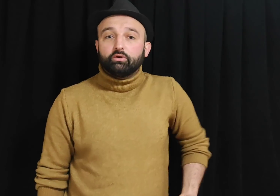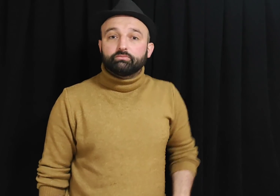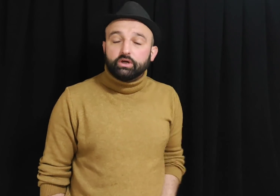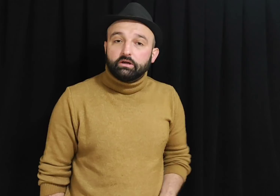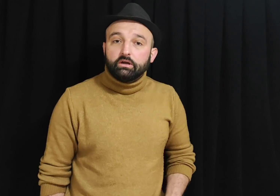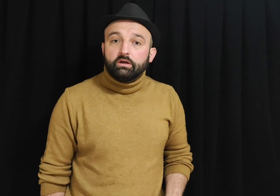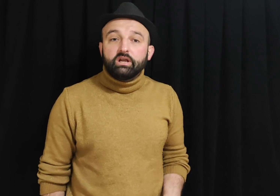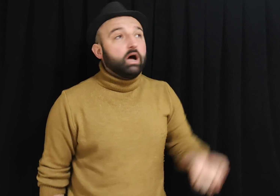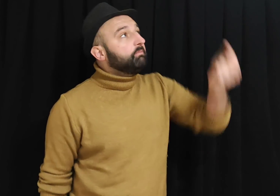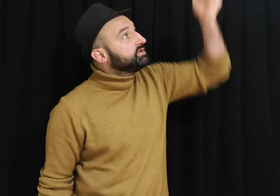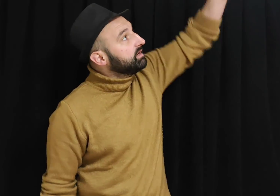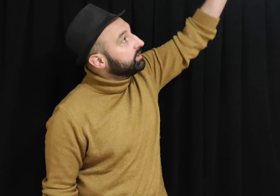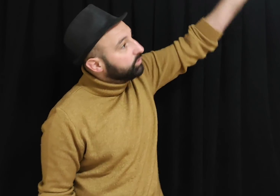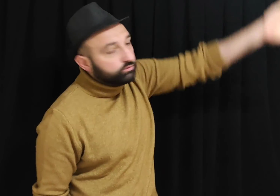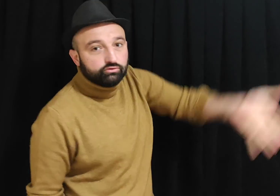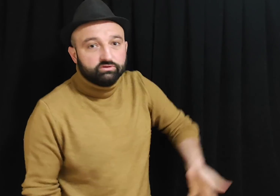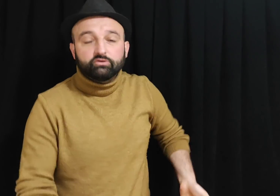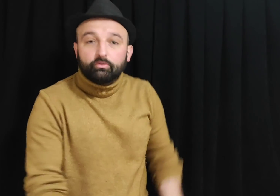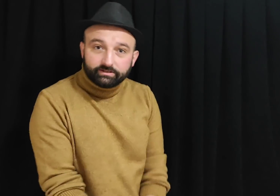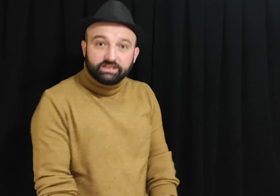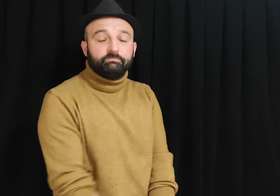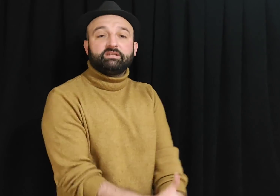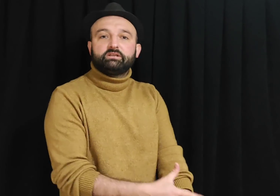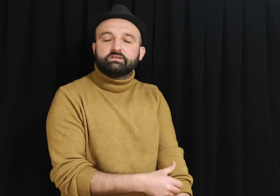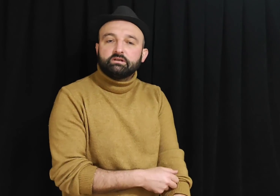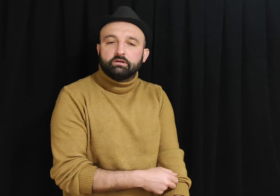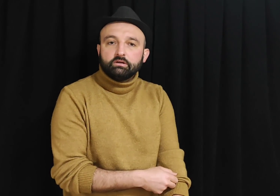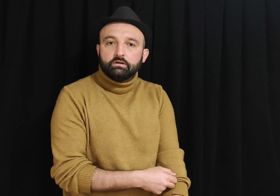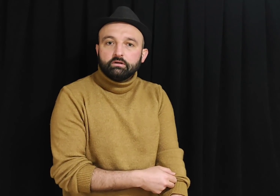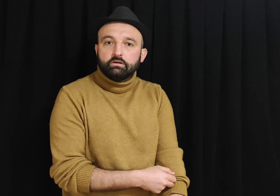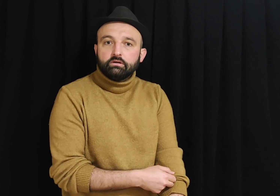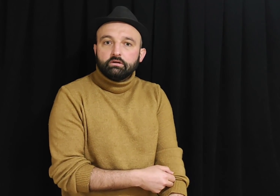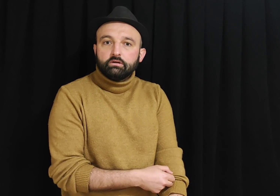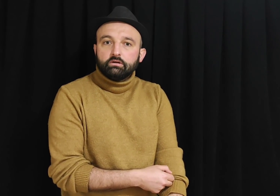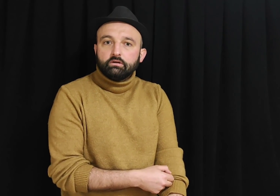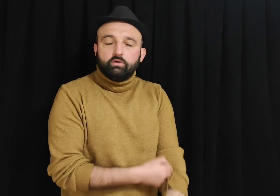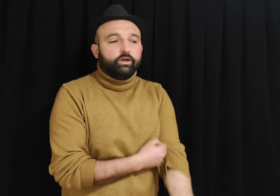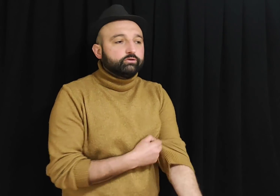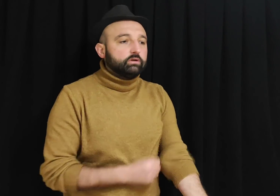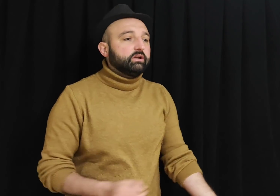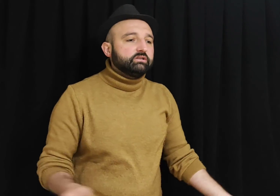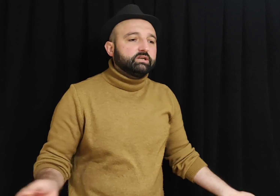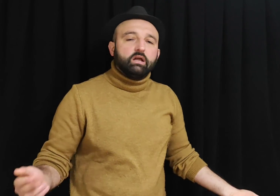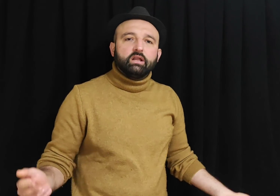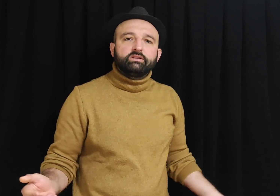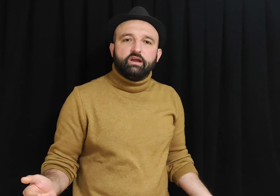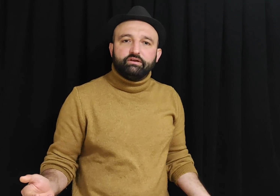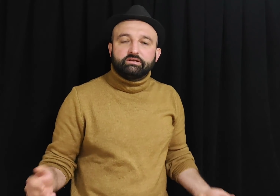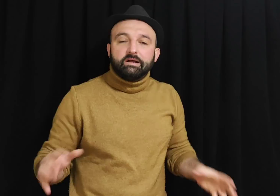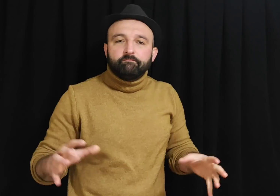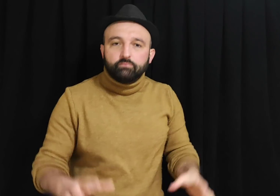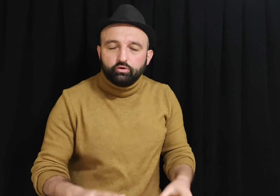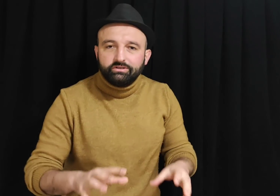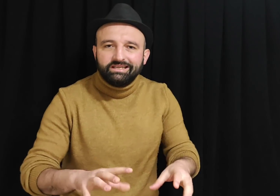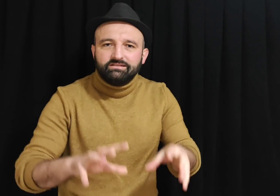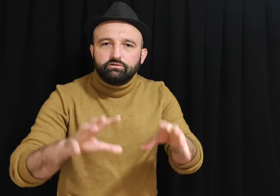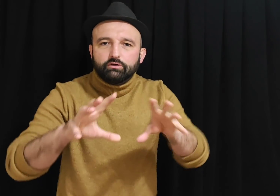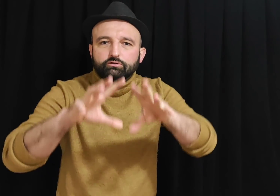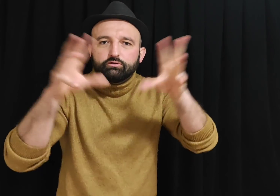olmuş. Ne yapsın Allah gökyüzünden domates mi indirsin? Ondan sonra da rızkı Allah kefirdir. Bu din soslu